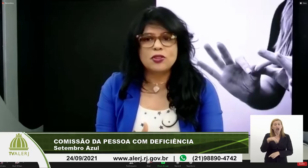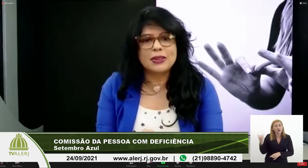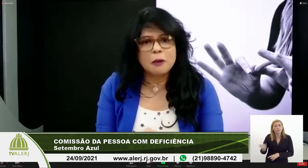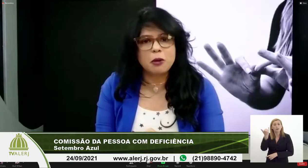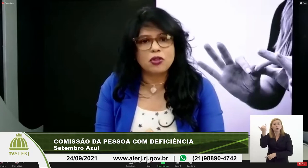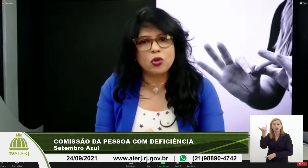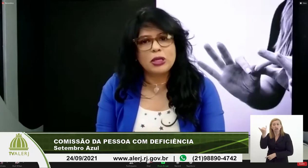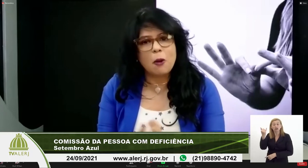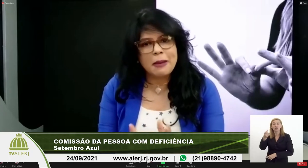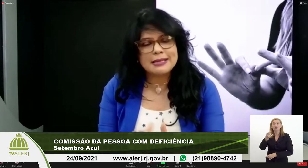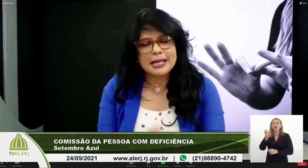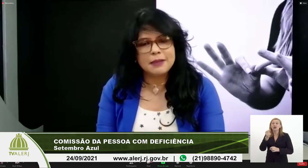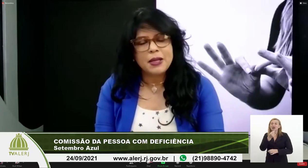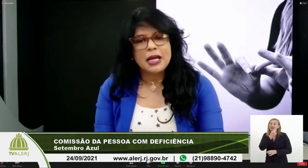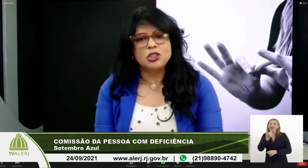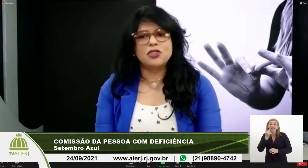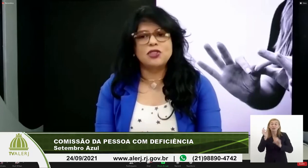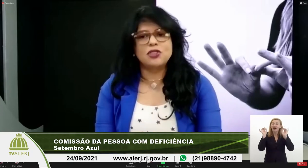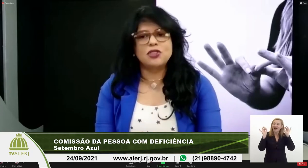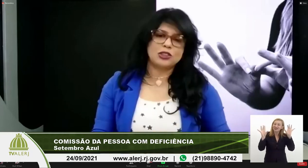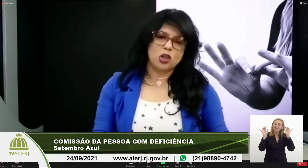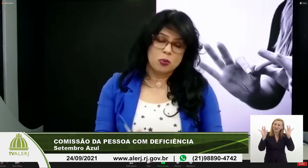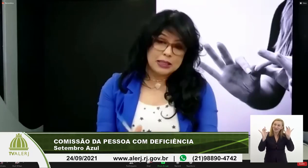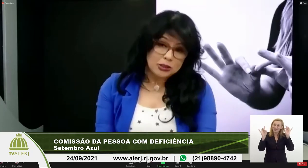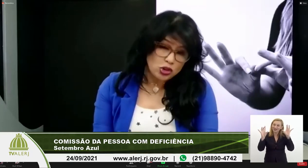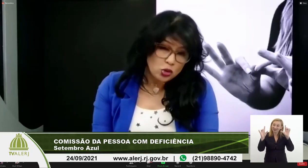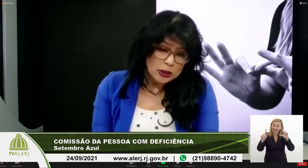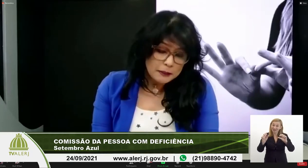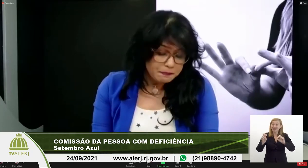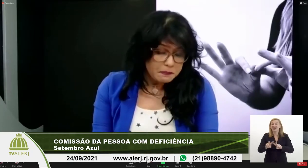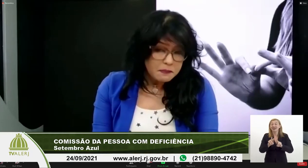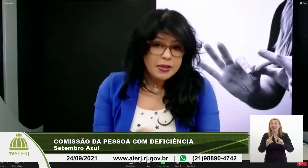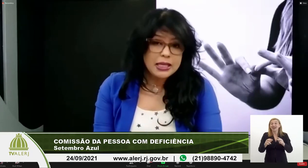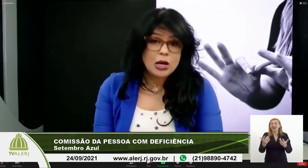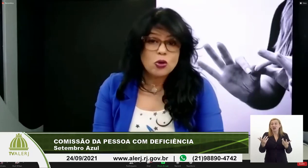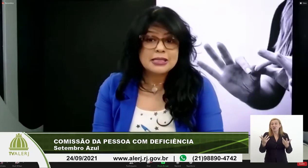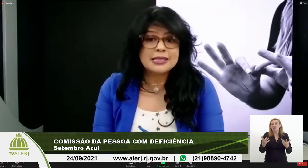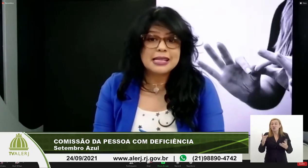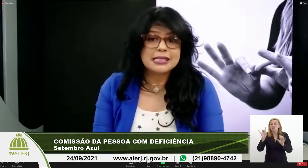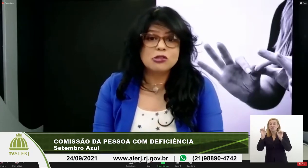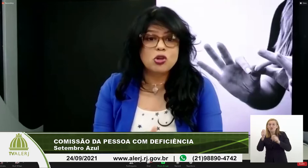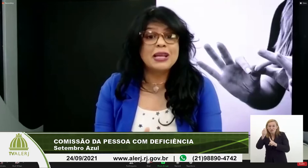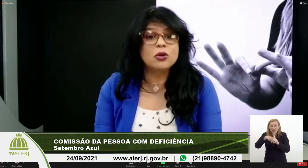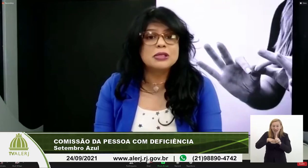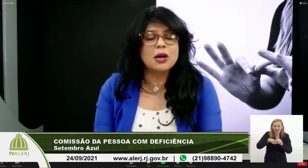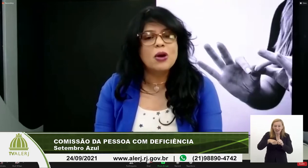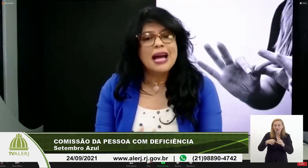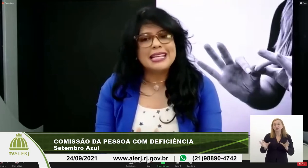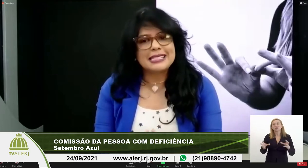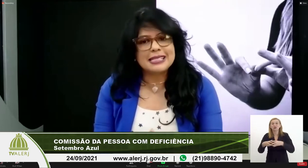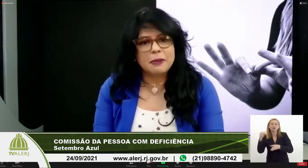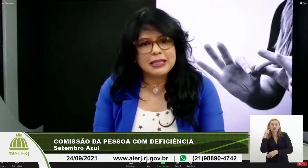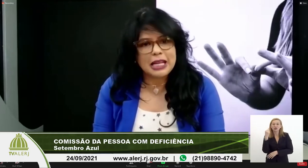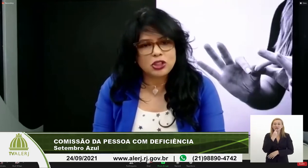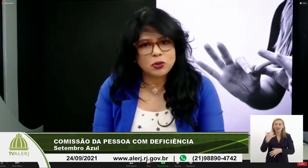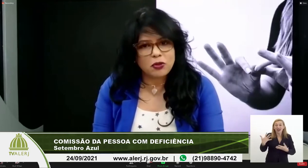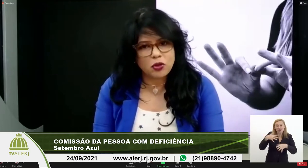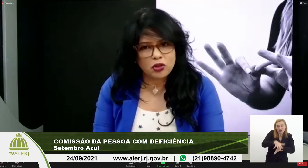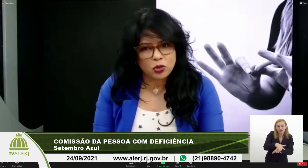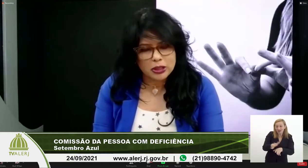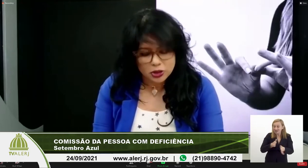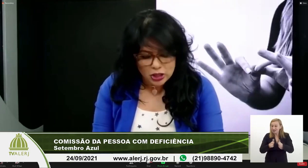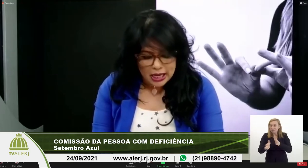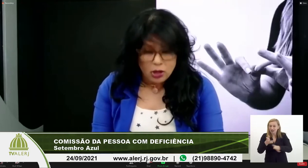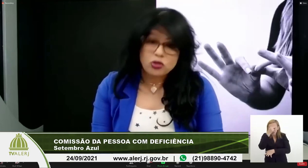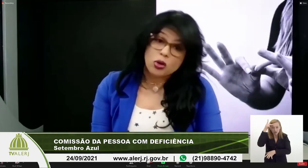importância do Setembro Azul, que é o mês de visibilidade da comunidade surda e da conscientização sobre inclusão e acessibilidade das